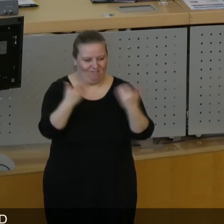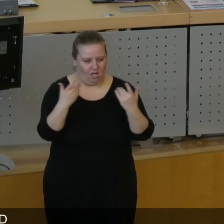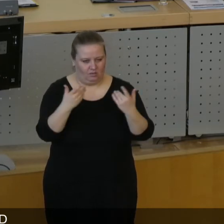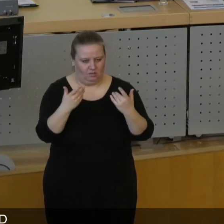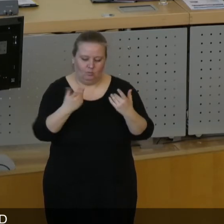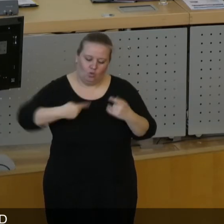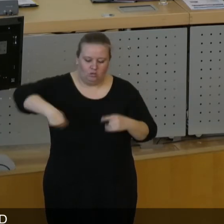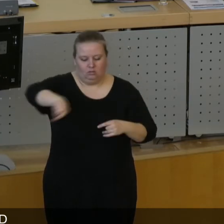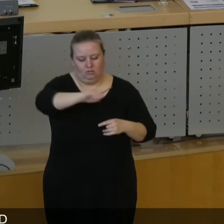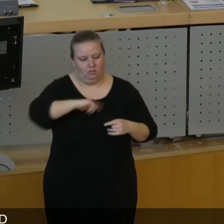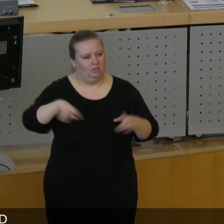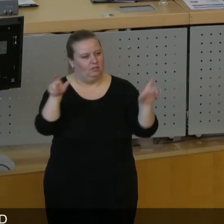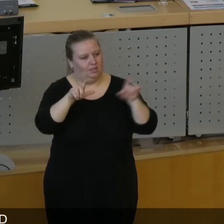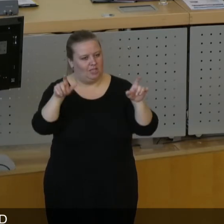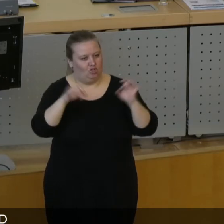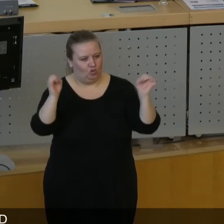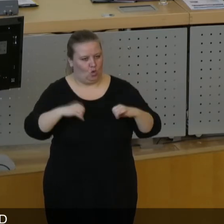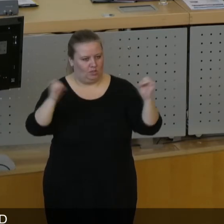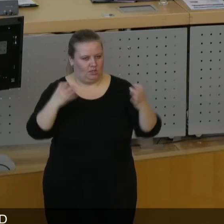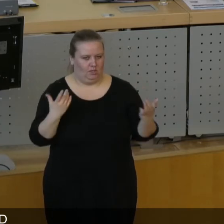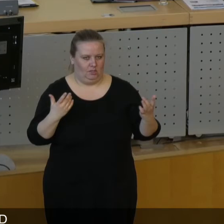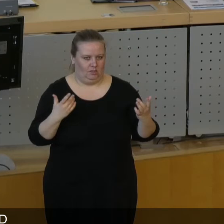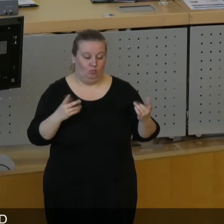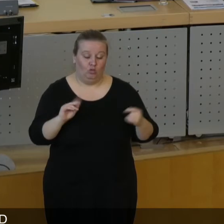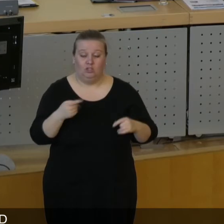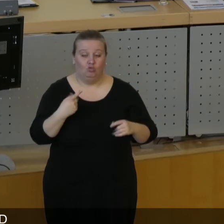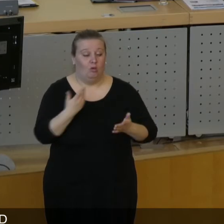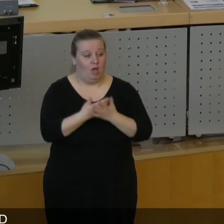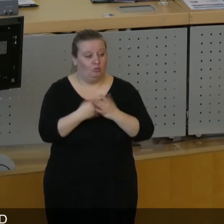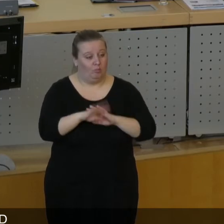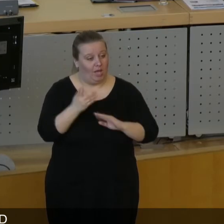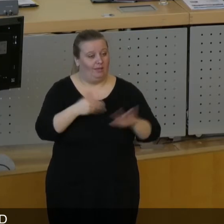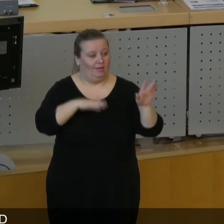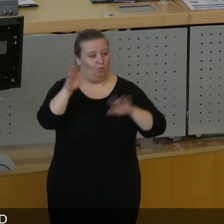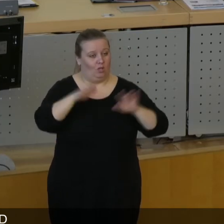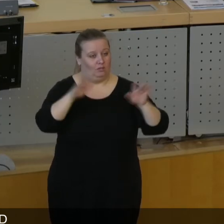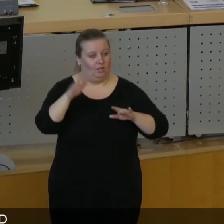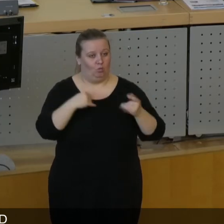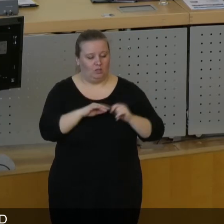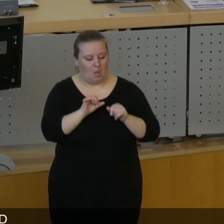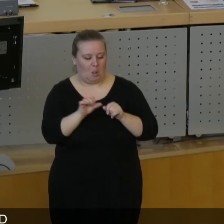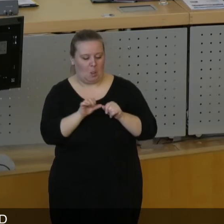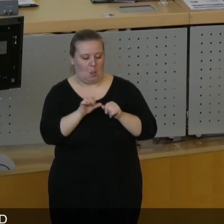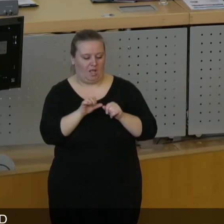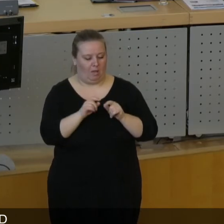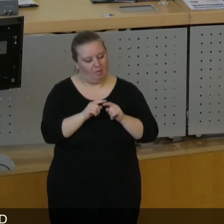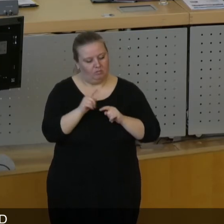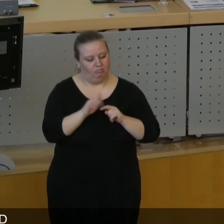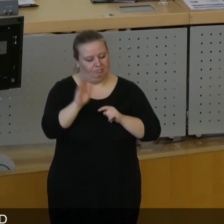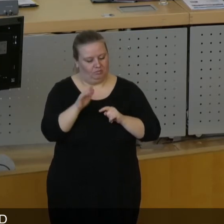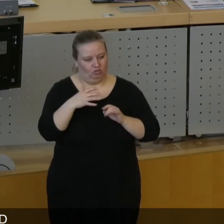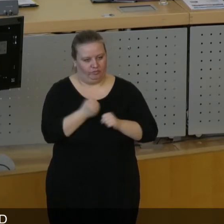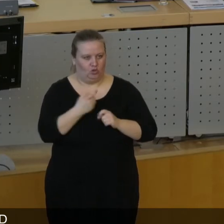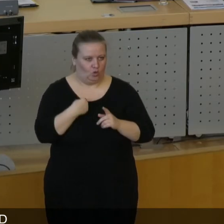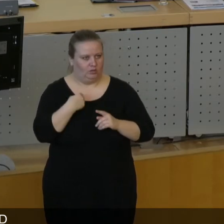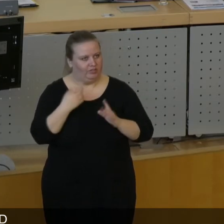möglichst einen gesellschaftlichen Konsens herzustellen und eben nicht, wie bei einer direkten Demokratie, sich auf knappe Mehrheitsentscheidungen zu verlassen.